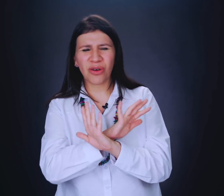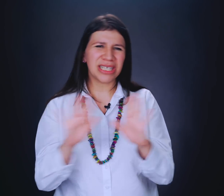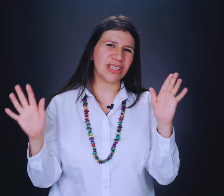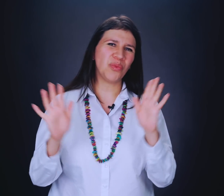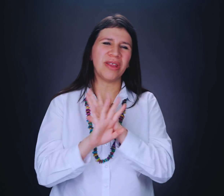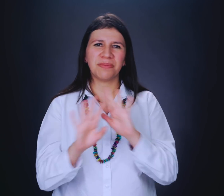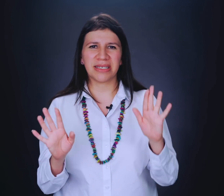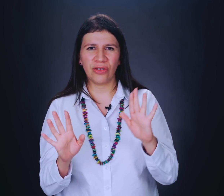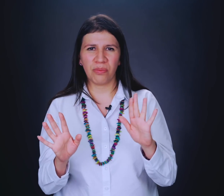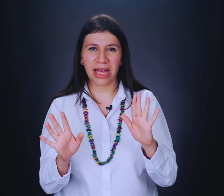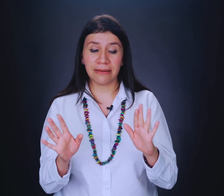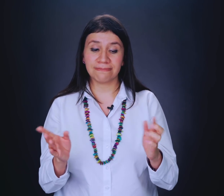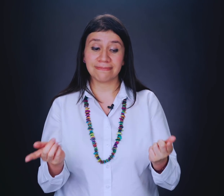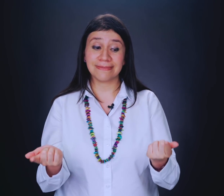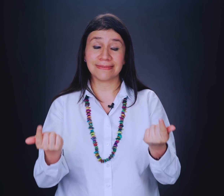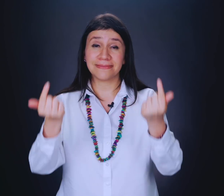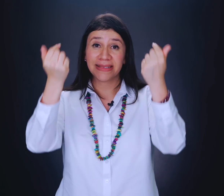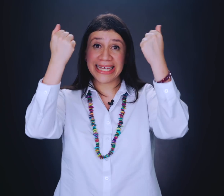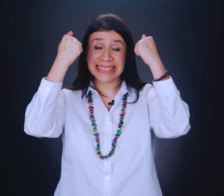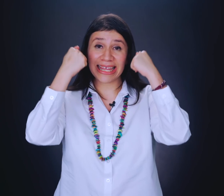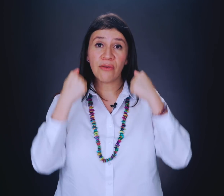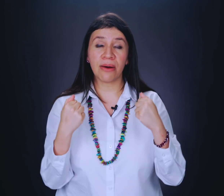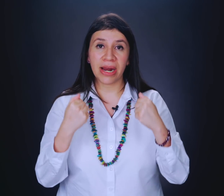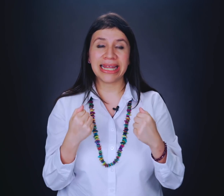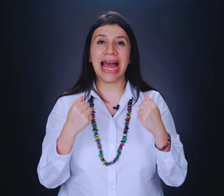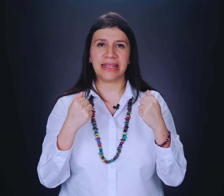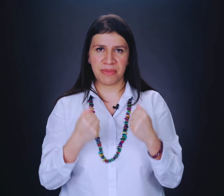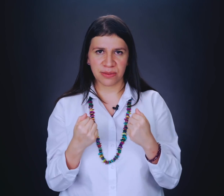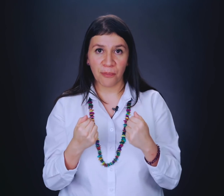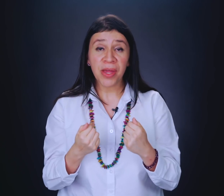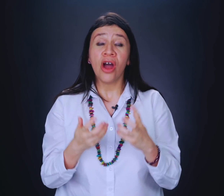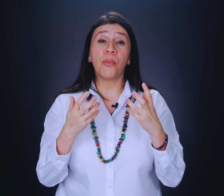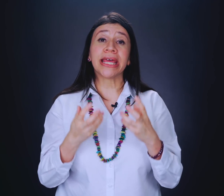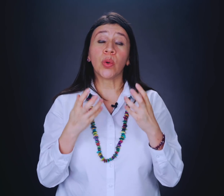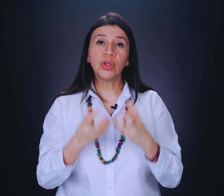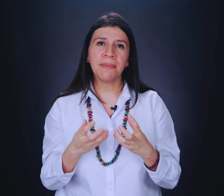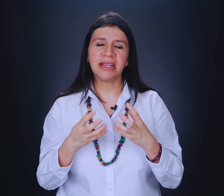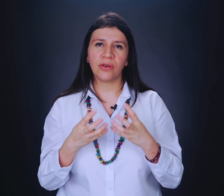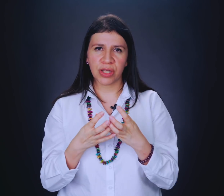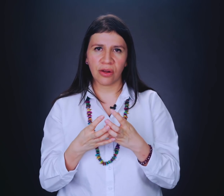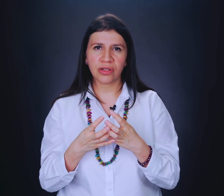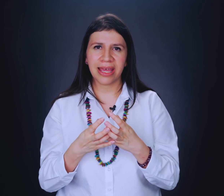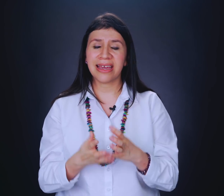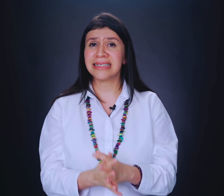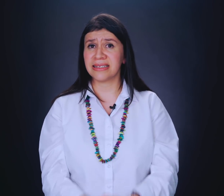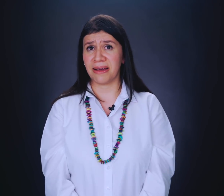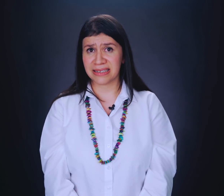cosas que tú puedas pensar en tu pareja, tienes que dar una vuelta a ti mismo. Porque justamente los celos, ¿en qué crees que se basan?